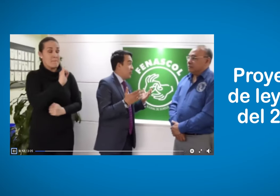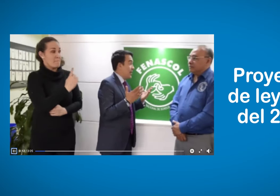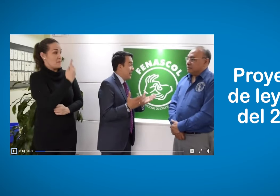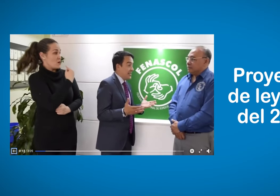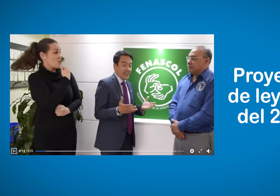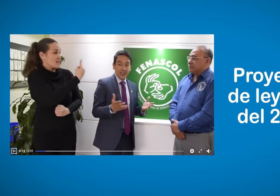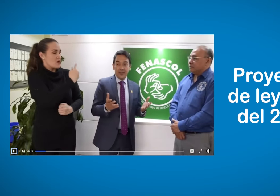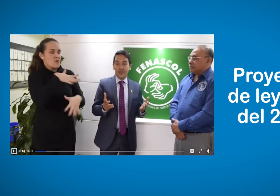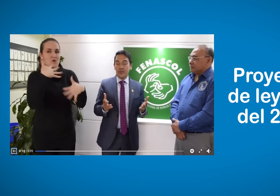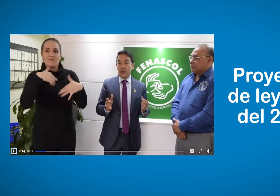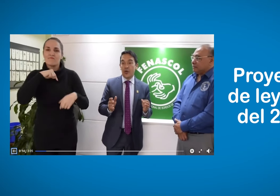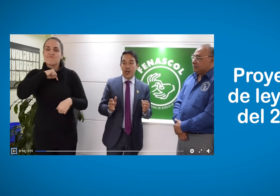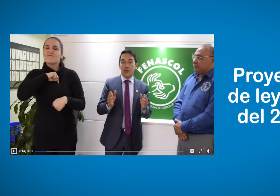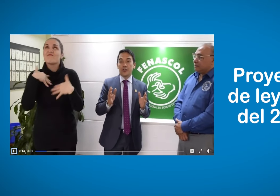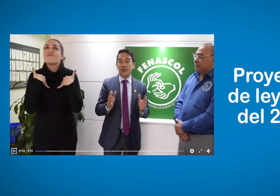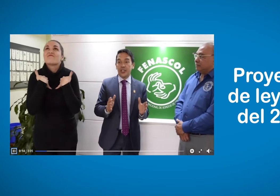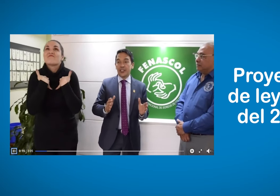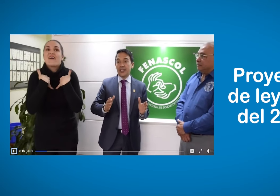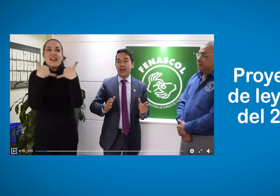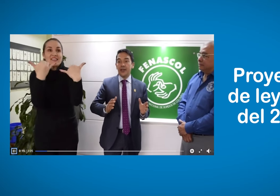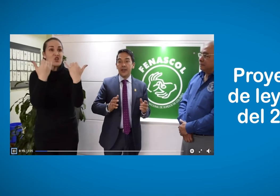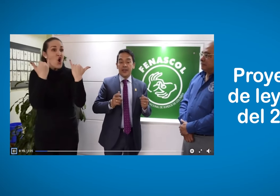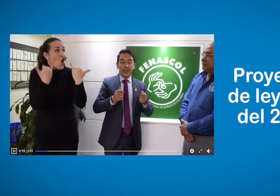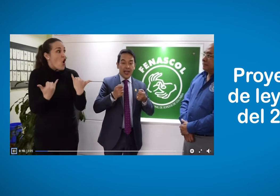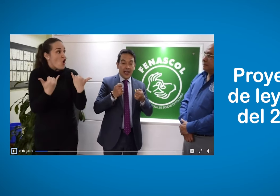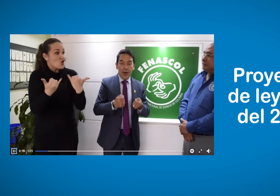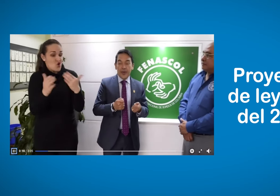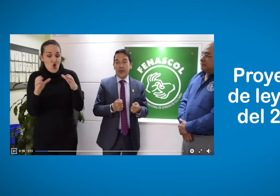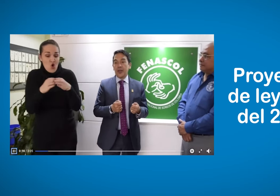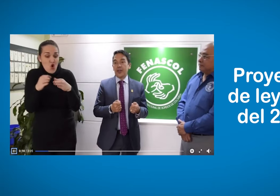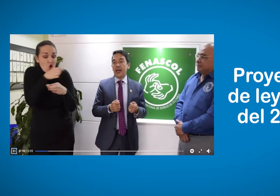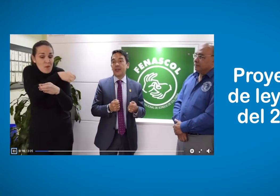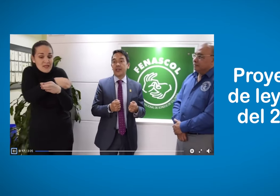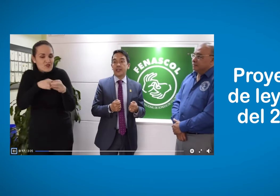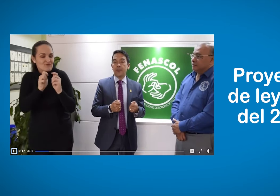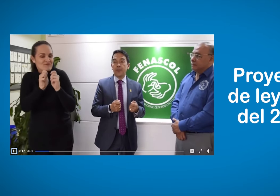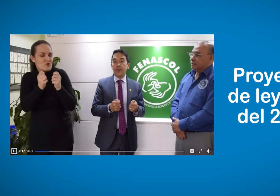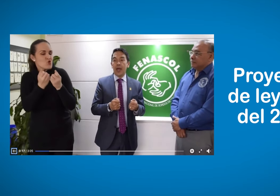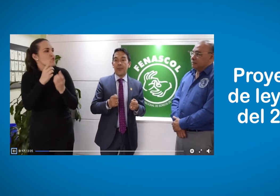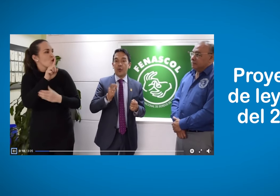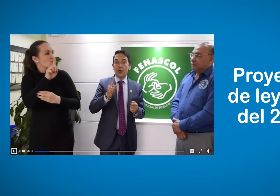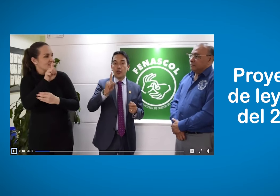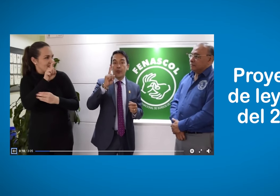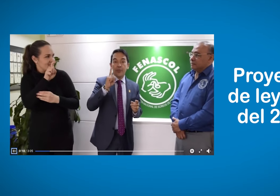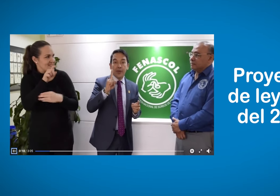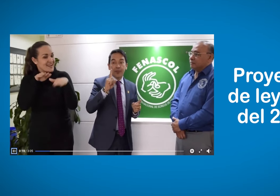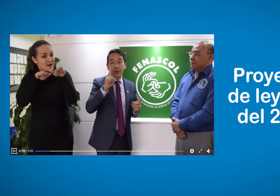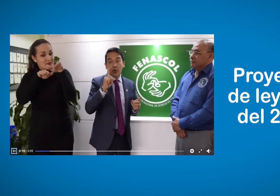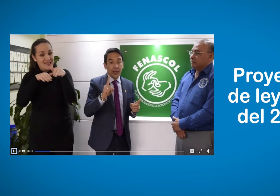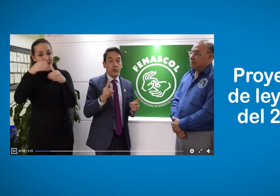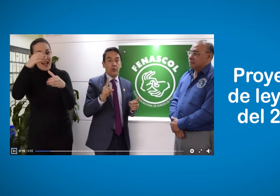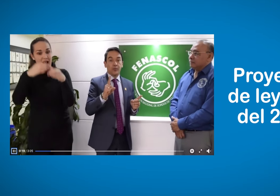Estoy feliz porque hoy la Comisión Sexta, de la Cámara de Representantes, aprobó su primer proyecto,